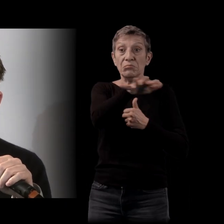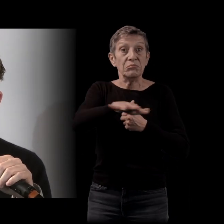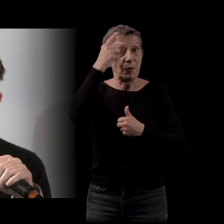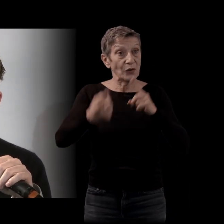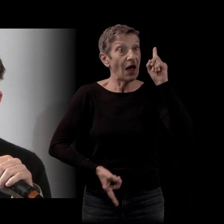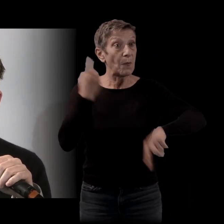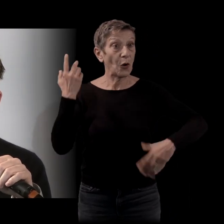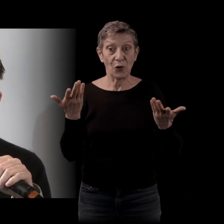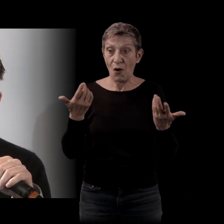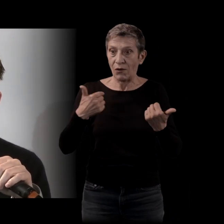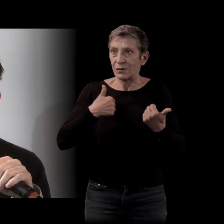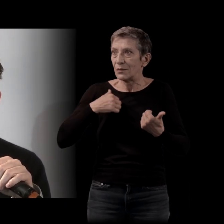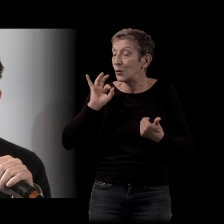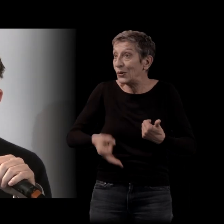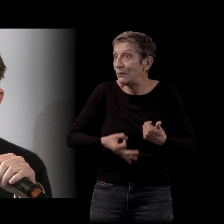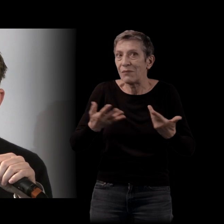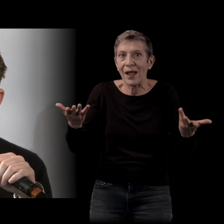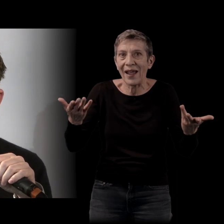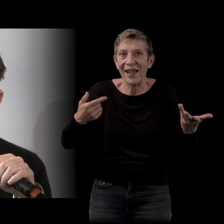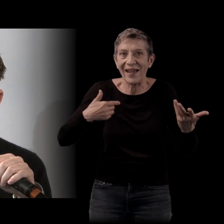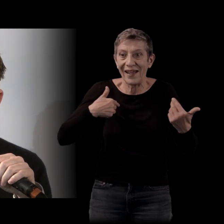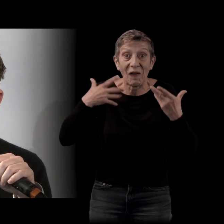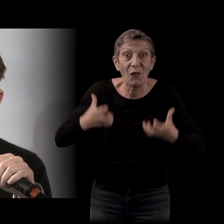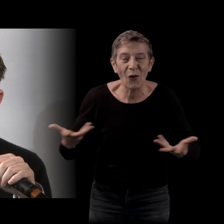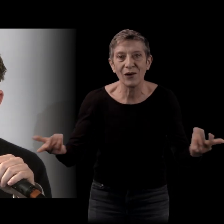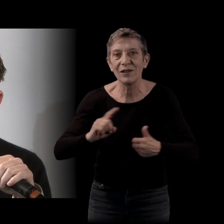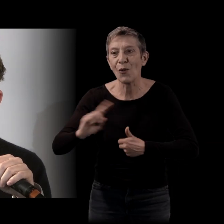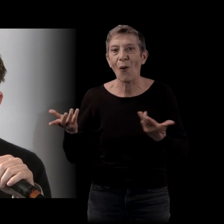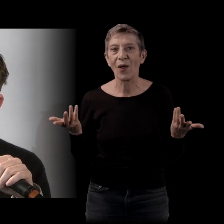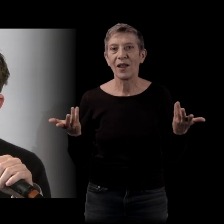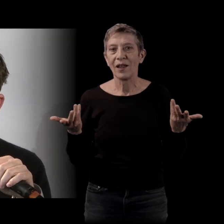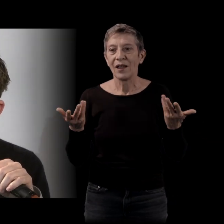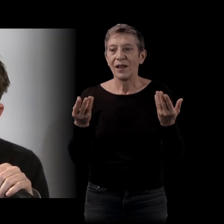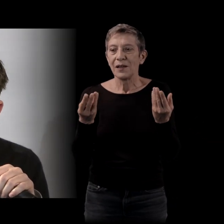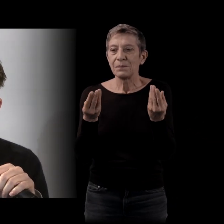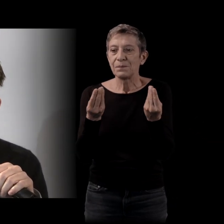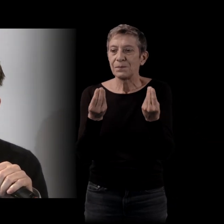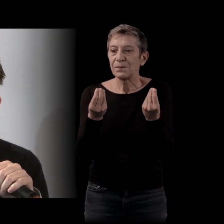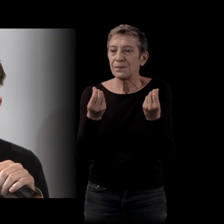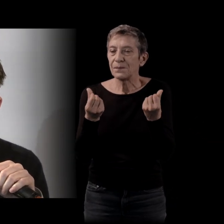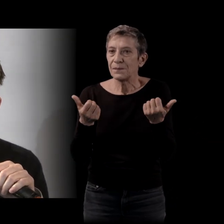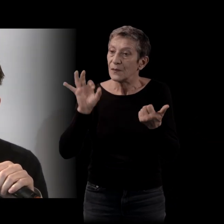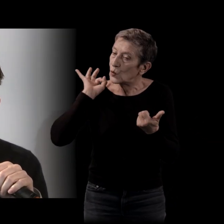il un truc qui s'est produit dans ma... Ça a infléchi ma manière d'écrire, je pense, oui, quand même.